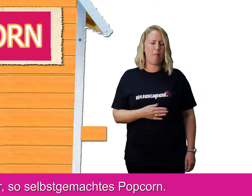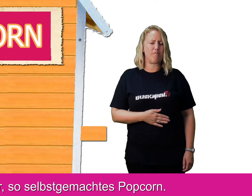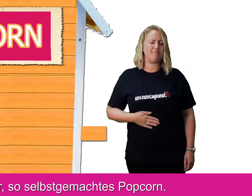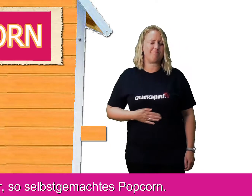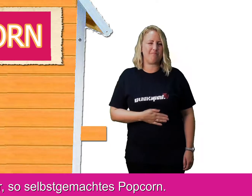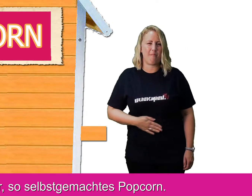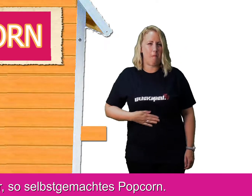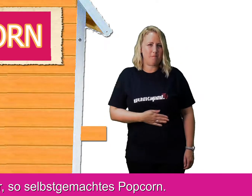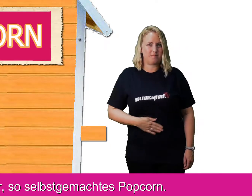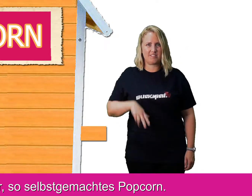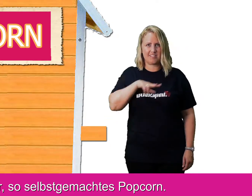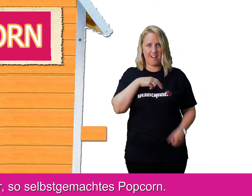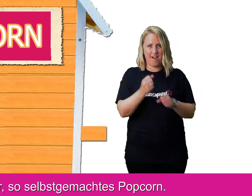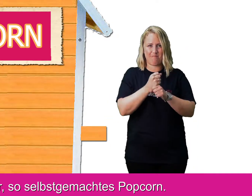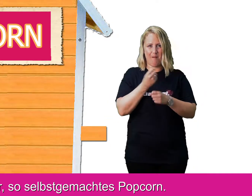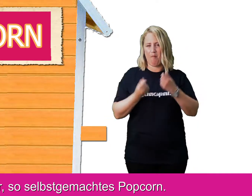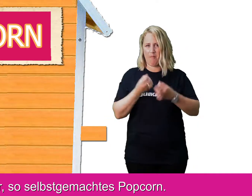Lecker. So selbstgemachtes Popcorn.